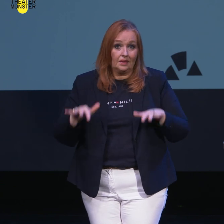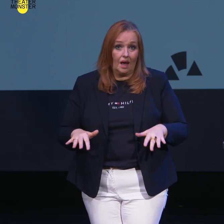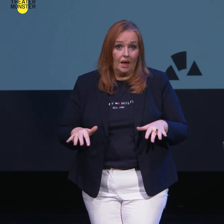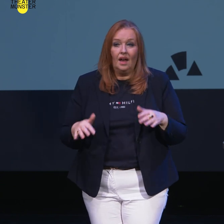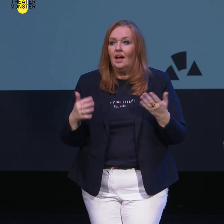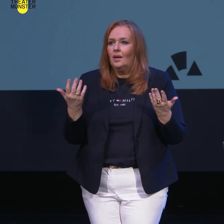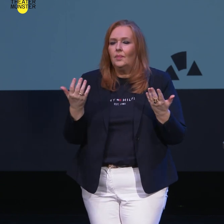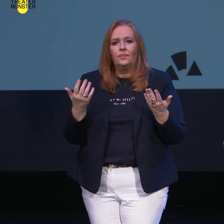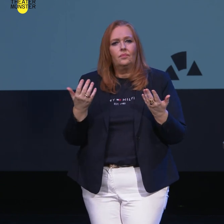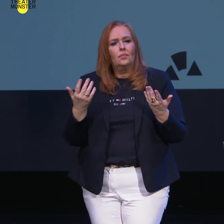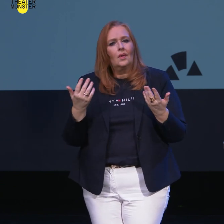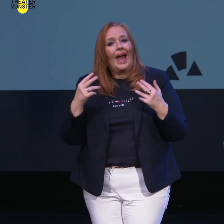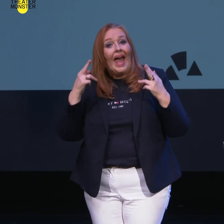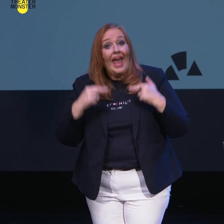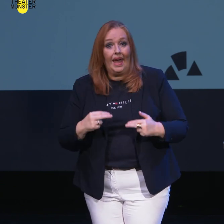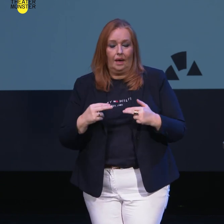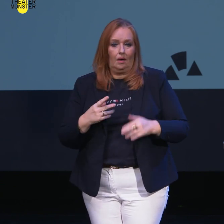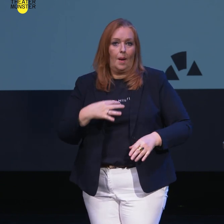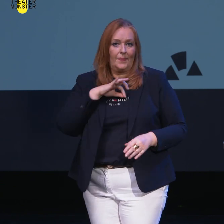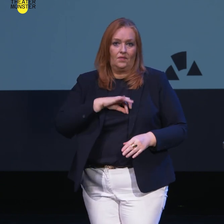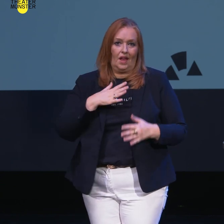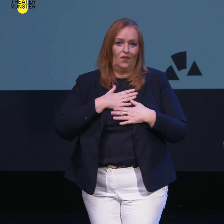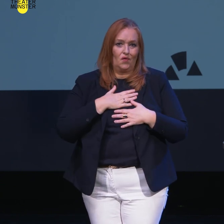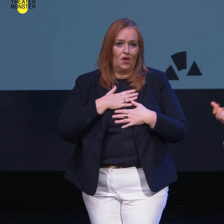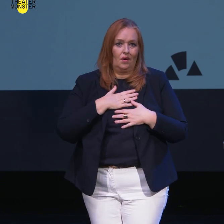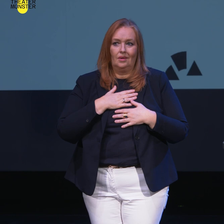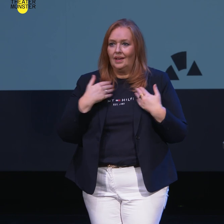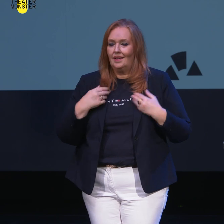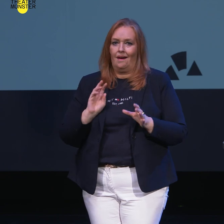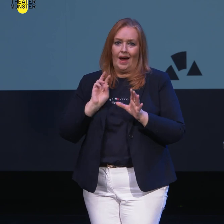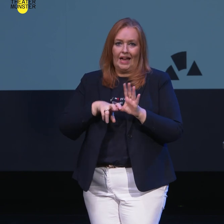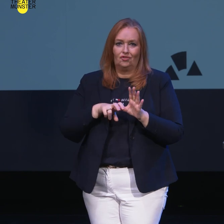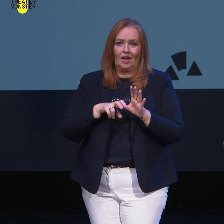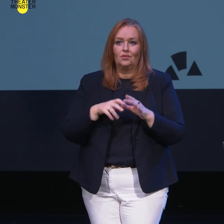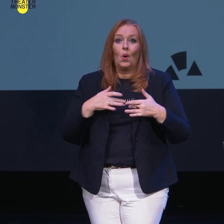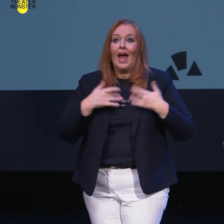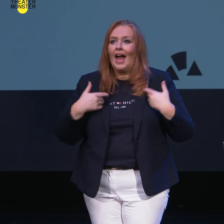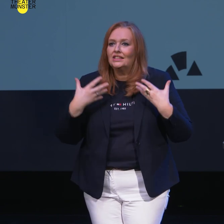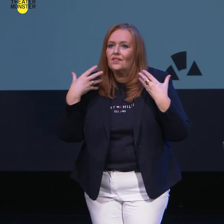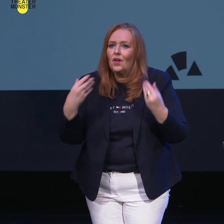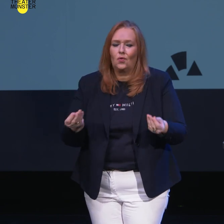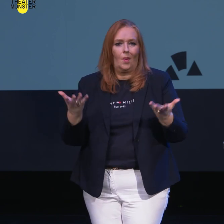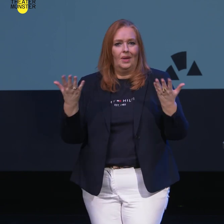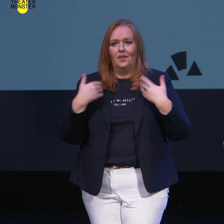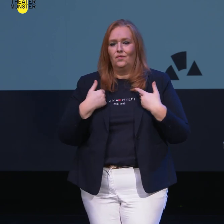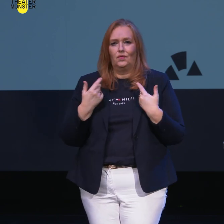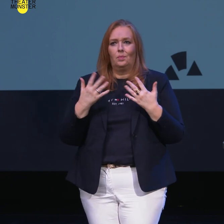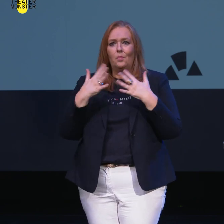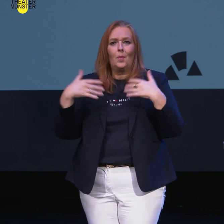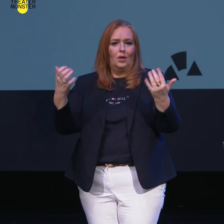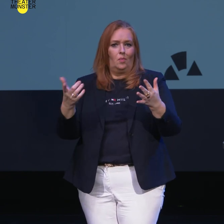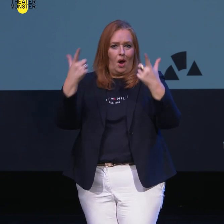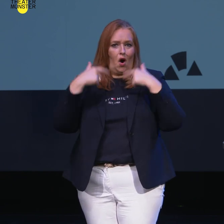es ist eine Ehre und ein Privileg, da reinzusteigen in diesem sehr herzlich willkommenes Publikum und